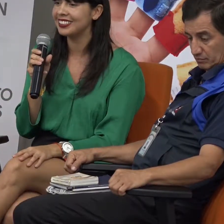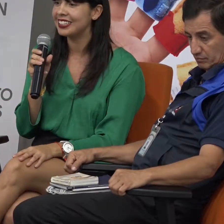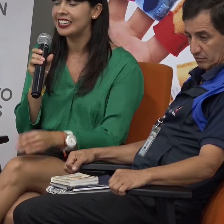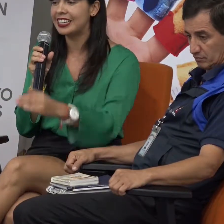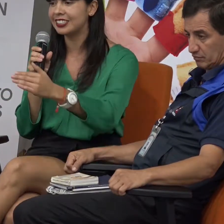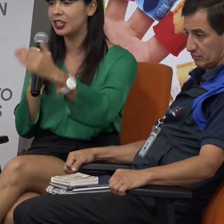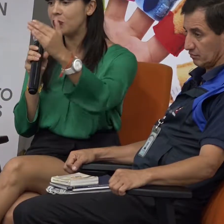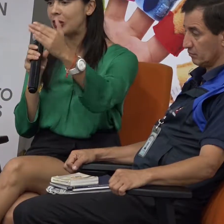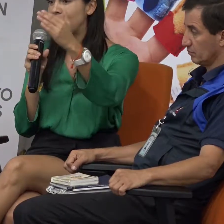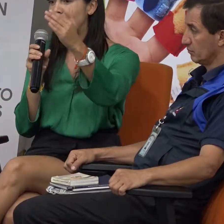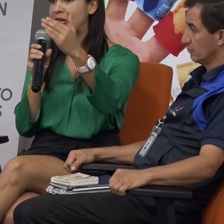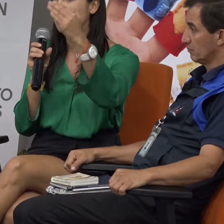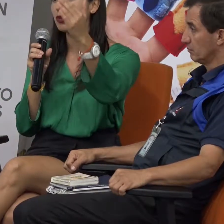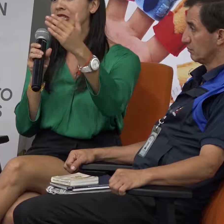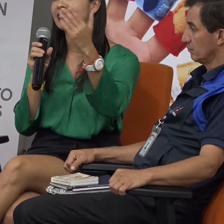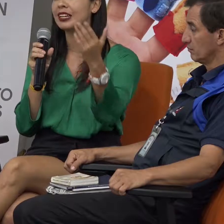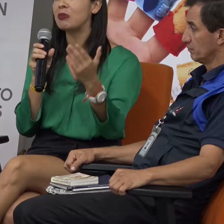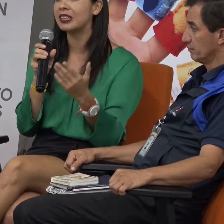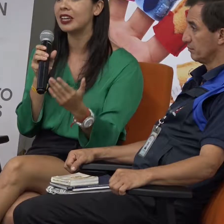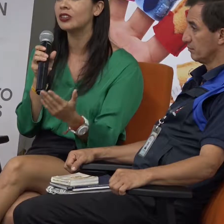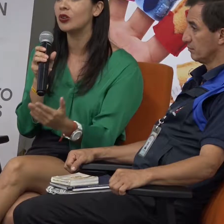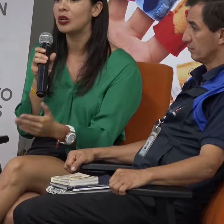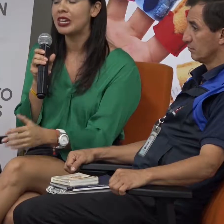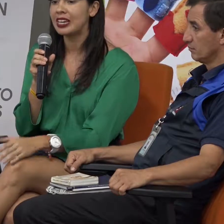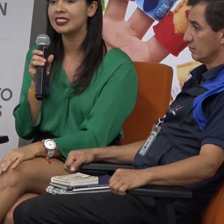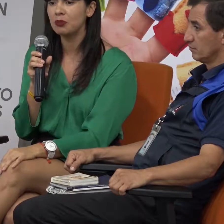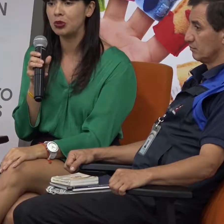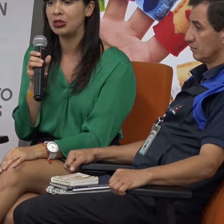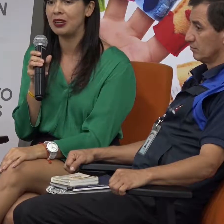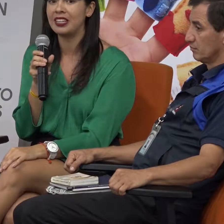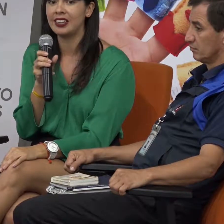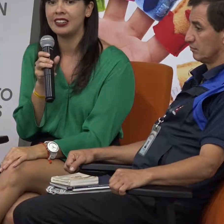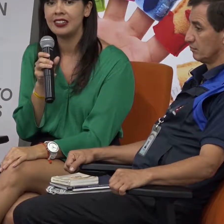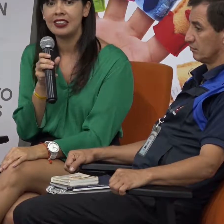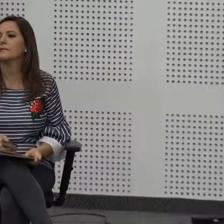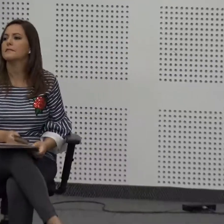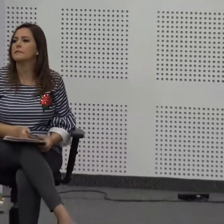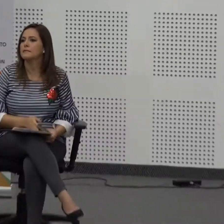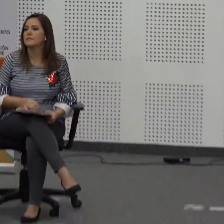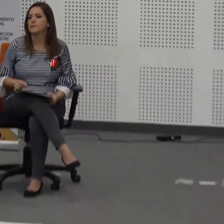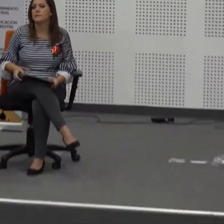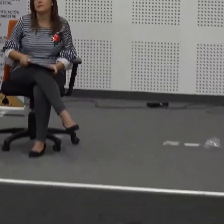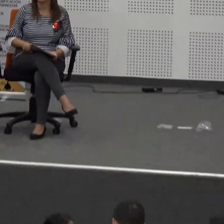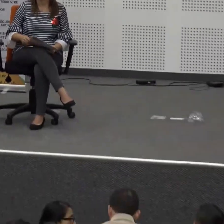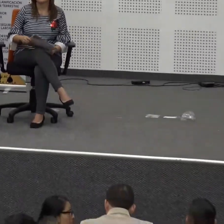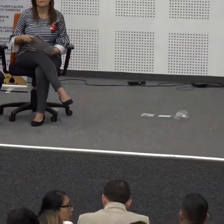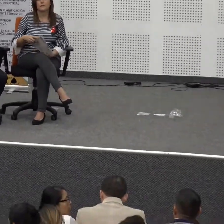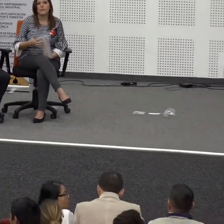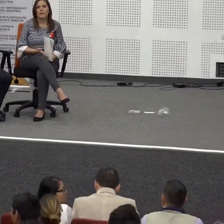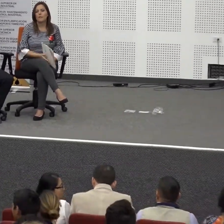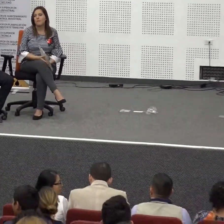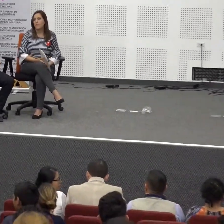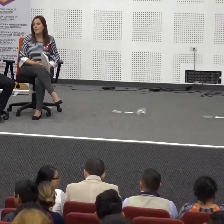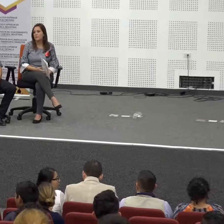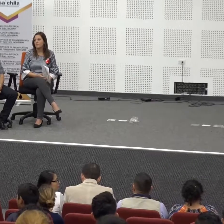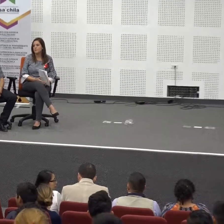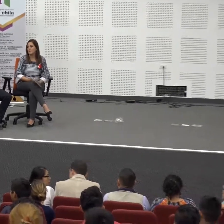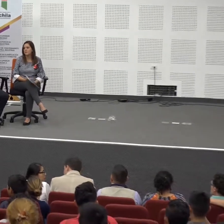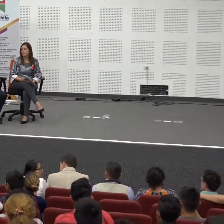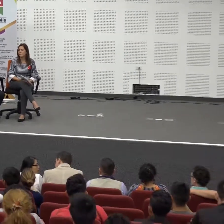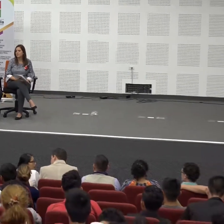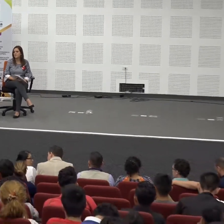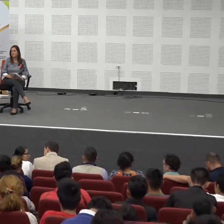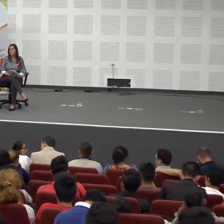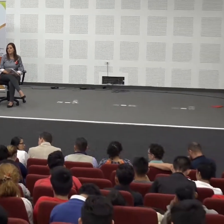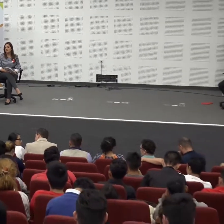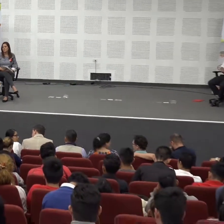y que siempre vayamos incrementando esta posibilidad cerramos este foro de inclusión de